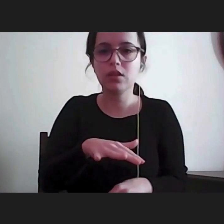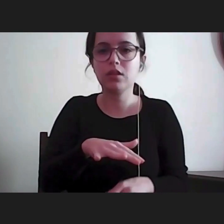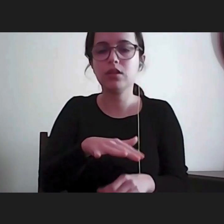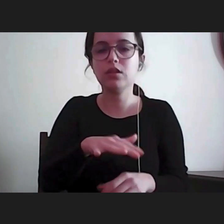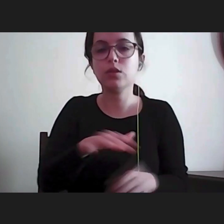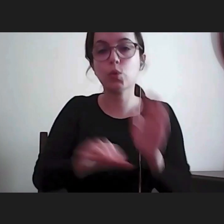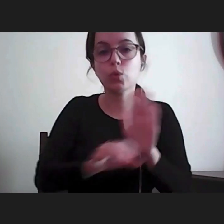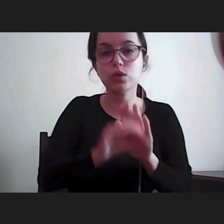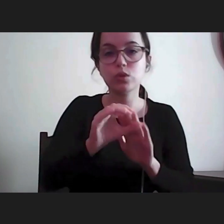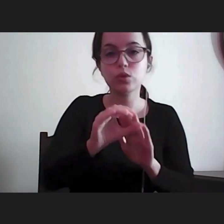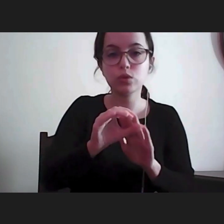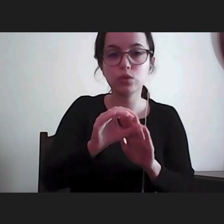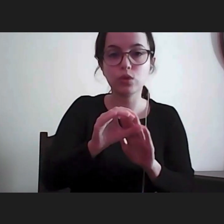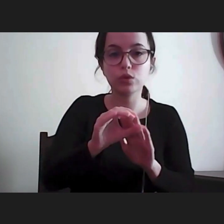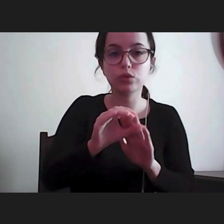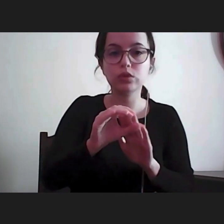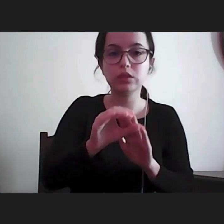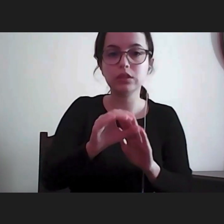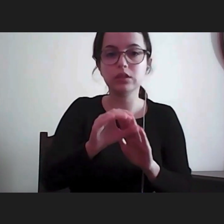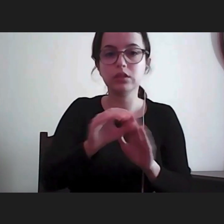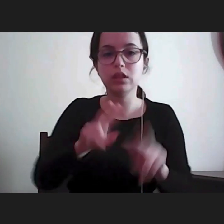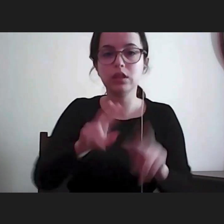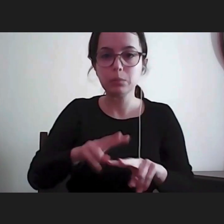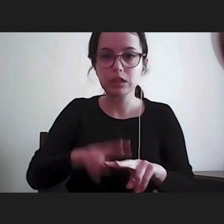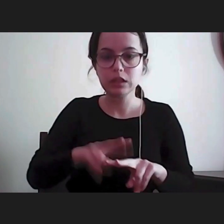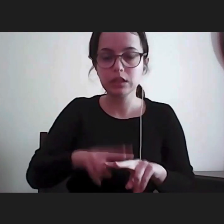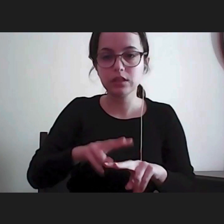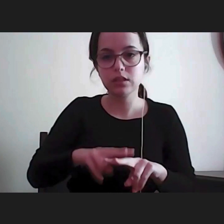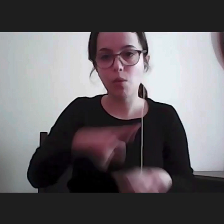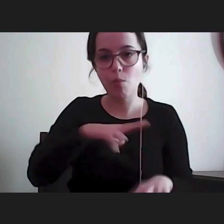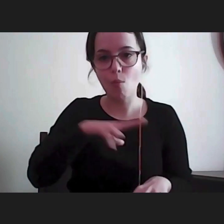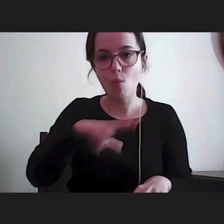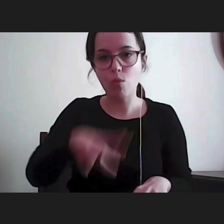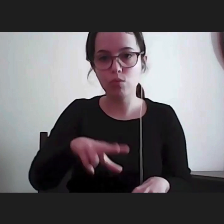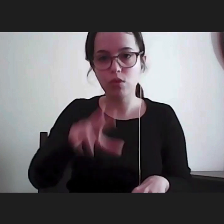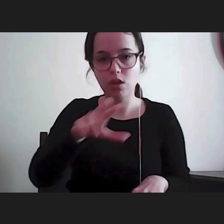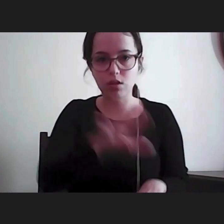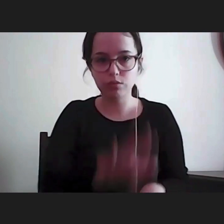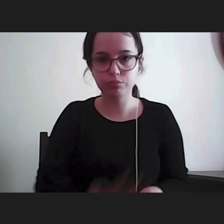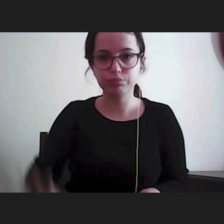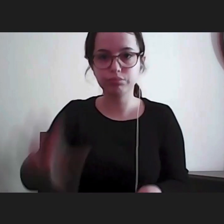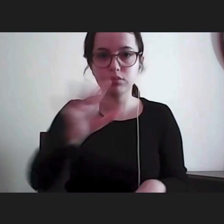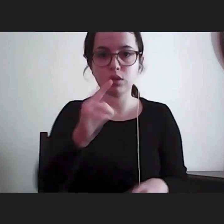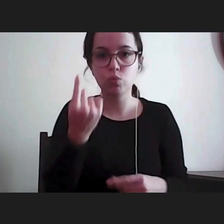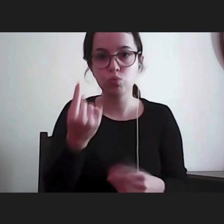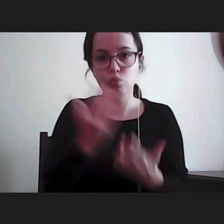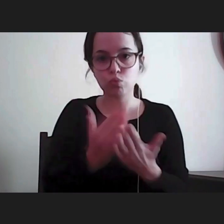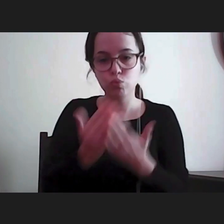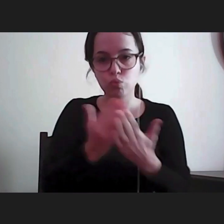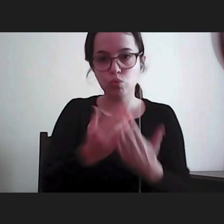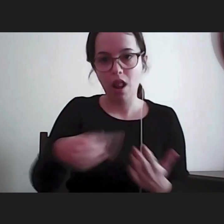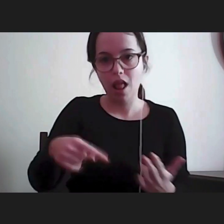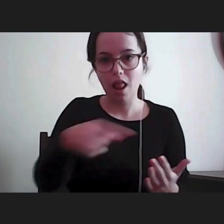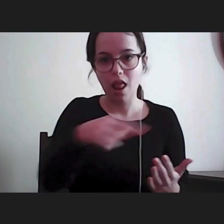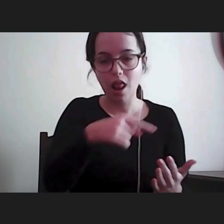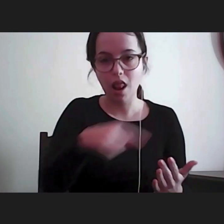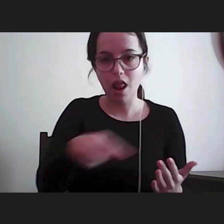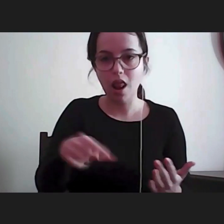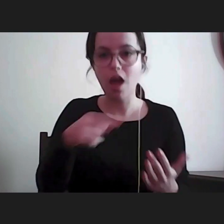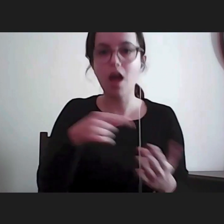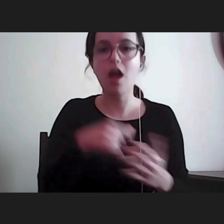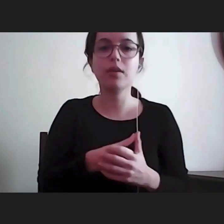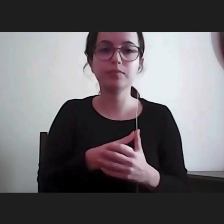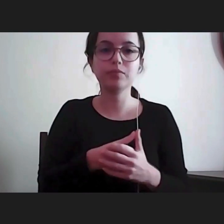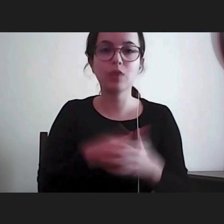de detenção em Portugal, às condições das prisões portuguesas. É um dos estudos que existe, Provedoria, mas antigos, de